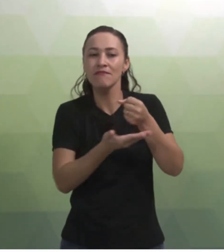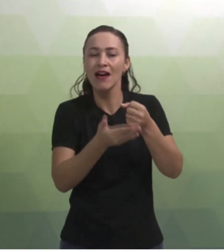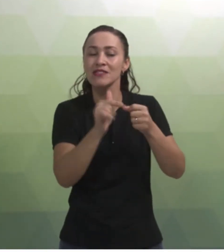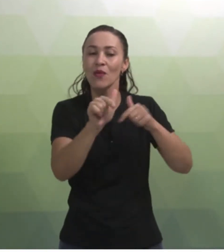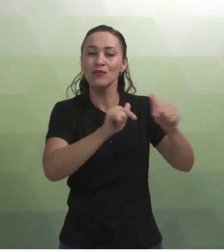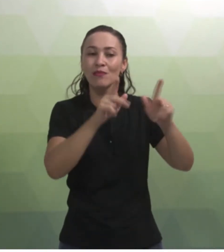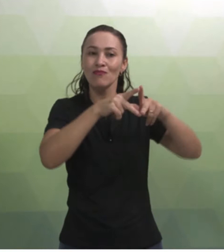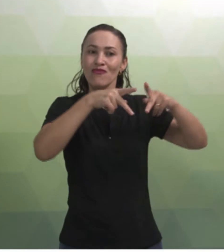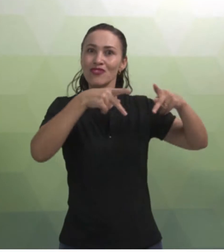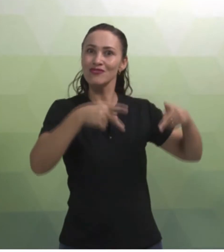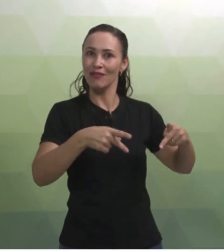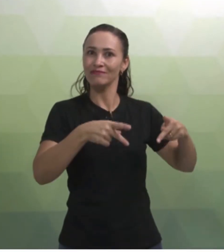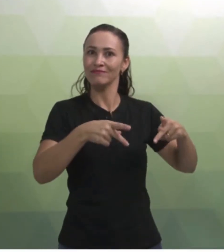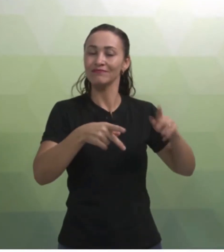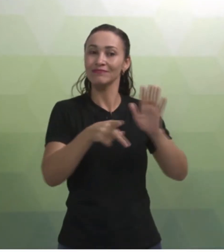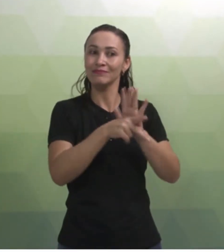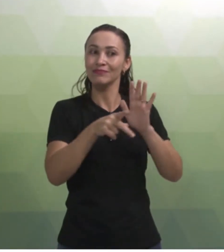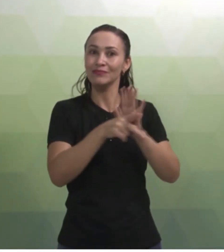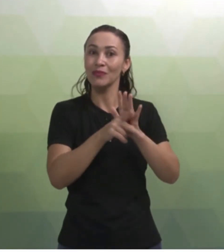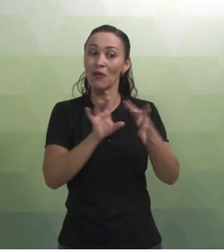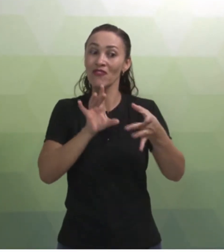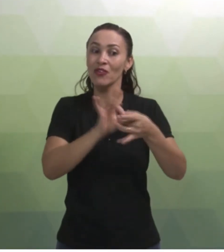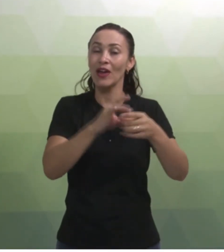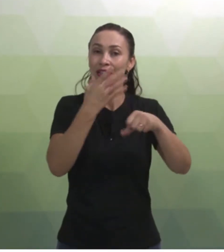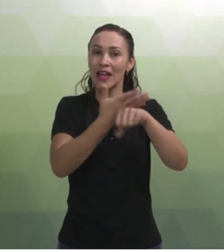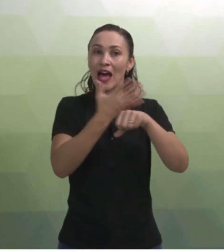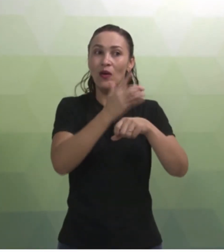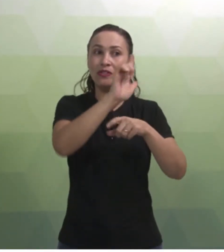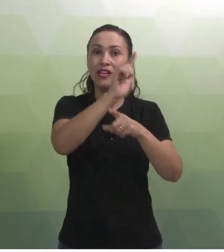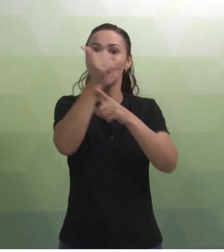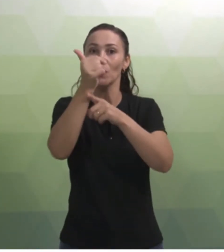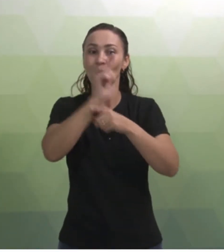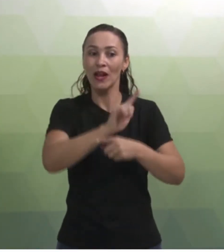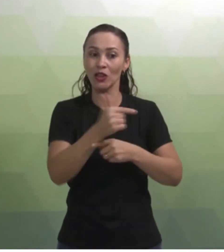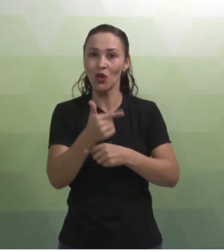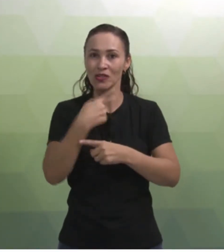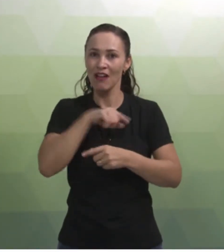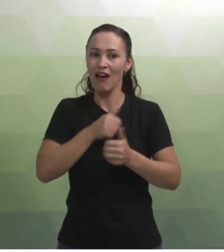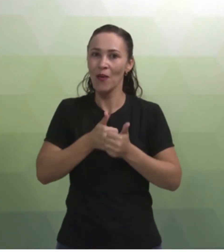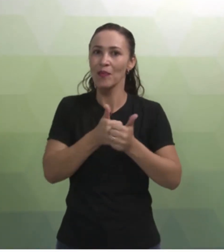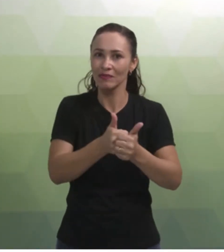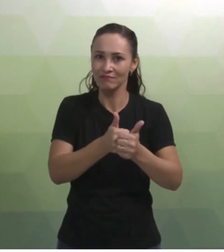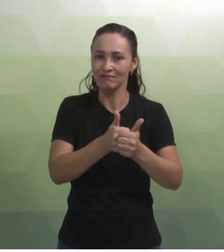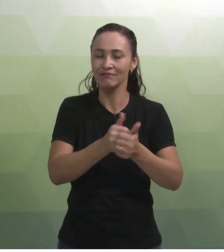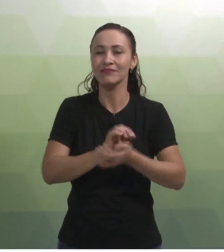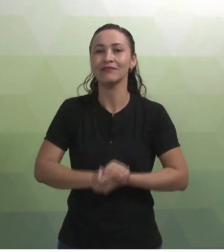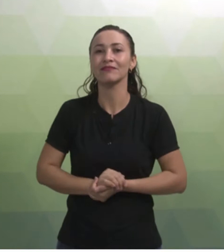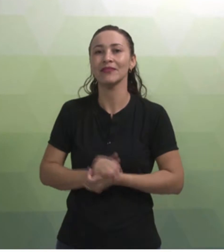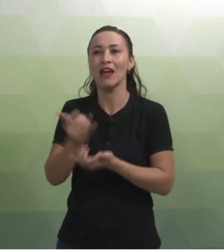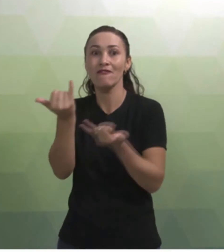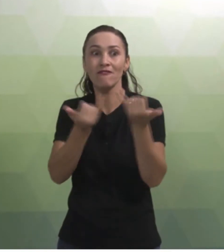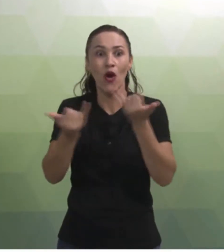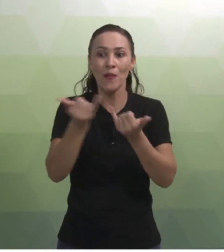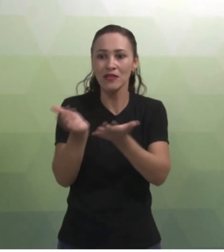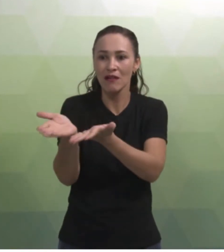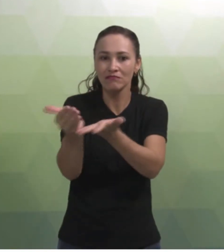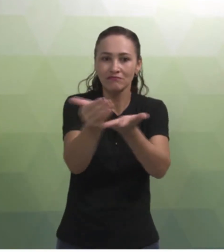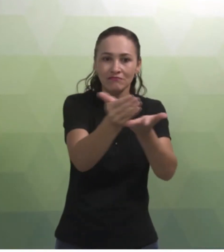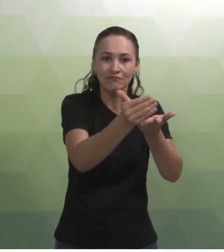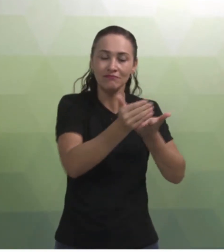professor a partir das aulas de L1 e L2 que estamos acompanhando. Pegar as informações que nós coletamos por meio da